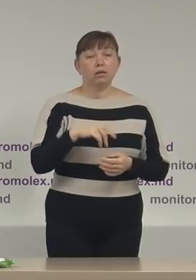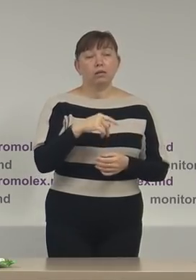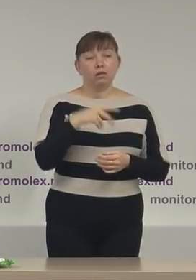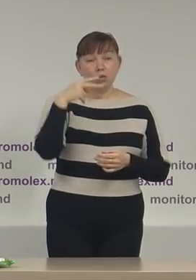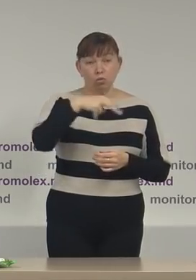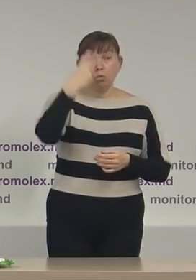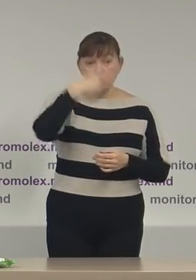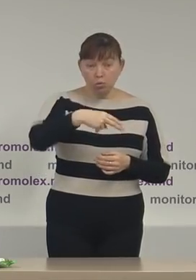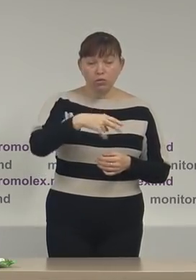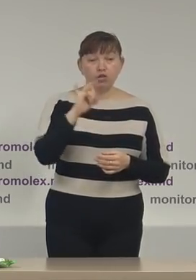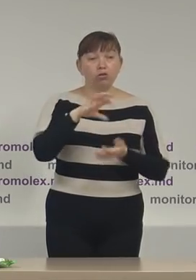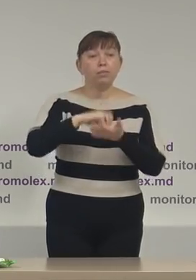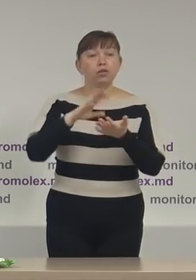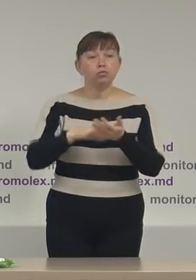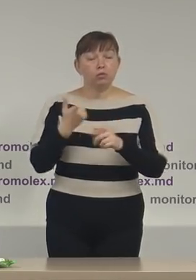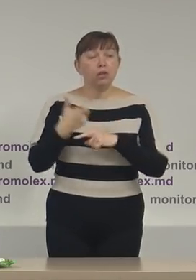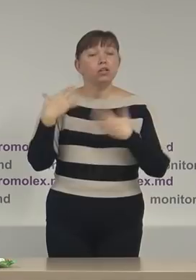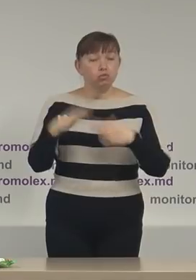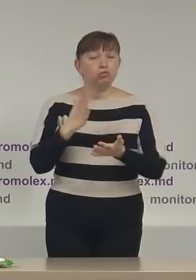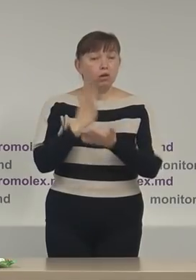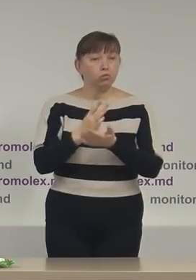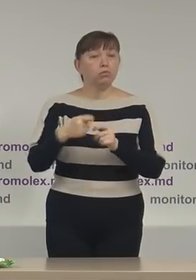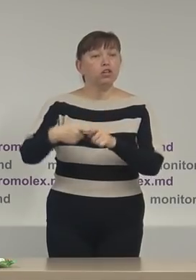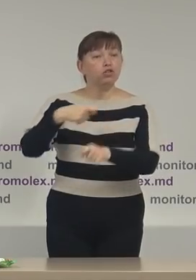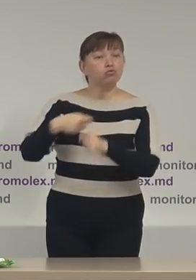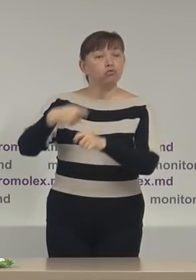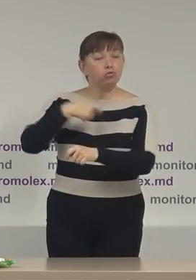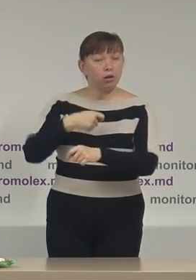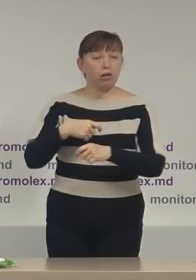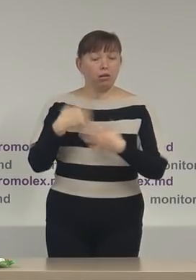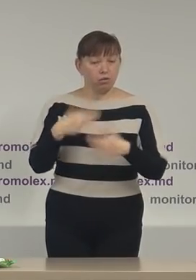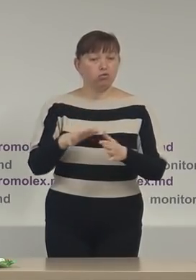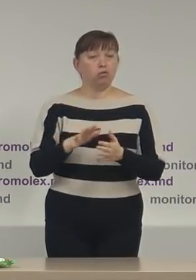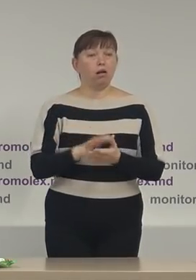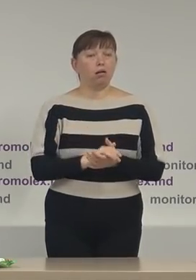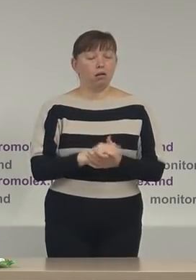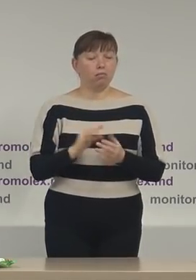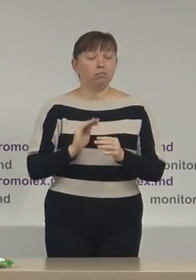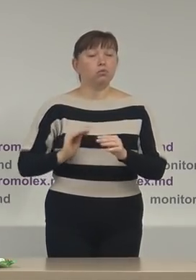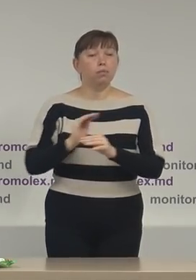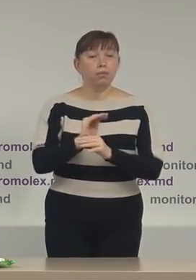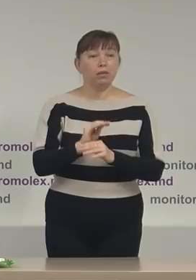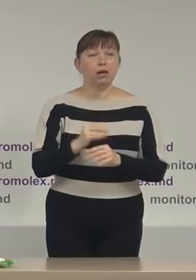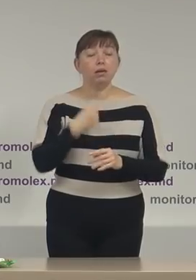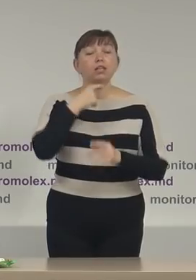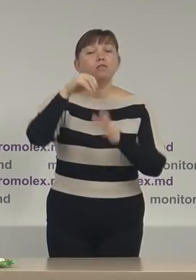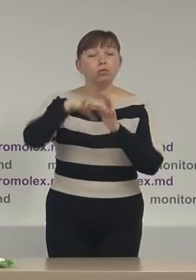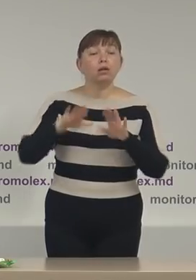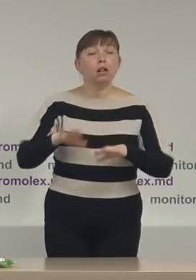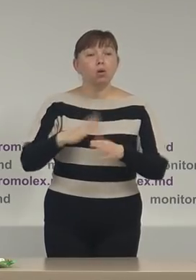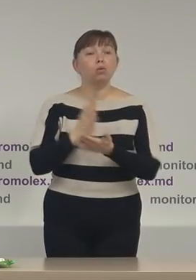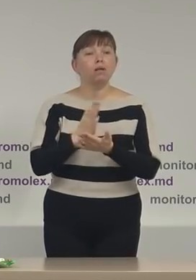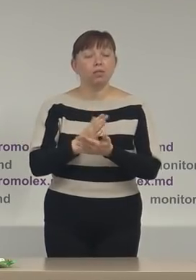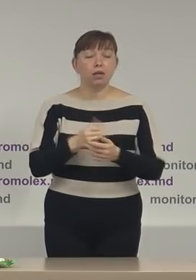și am înregistrat mai multe date de depunere a cererilor suplimentare de votare la locul aflării